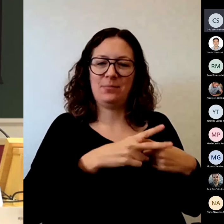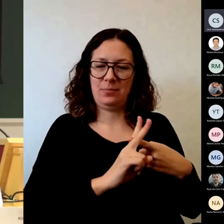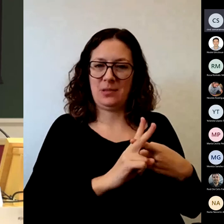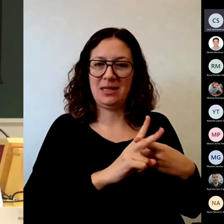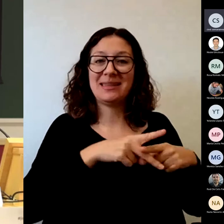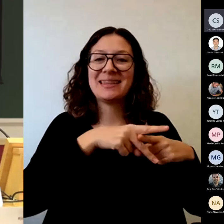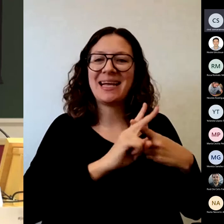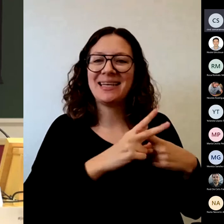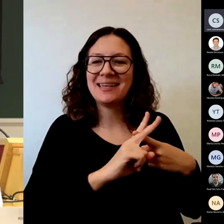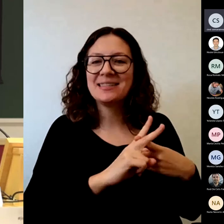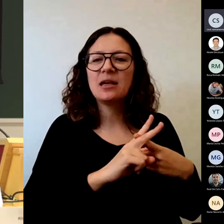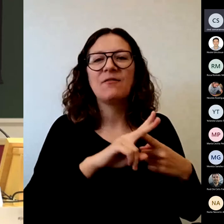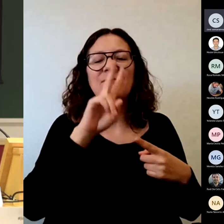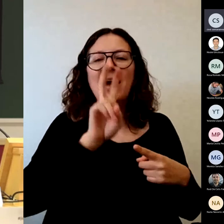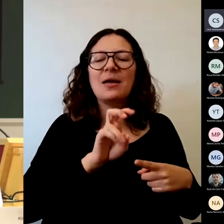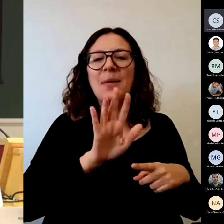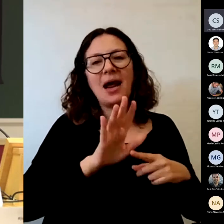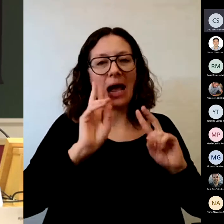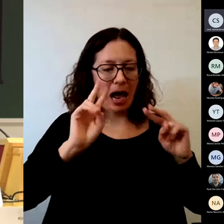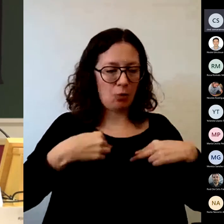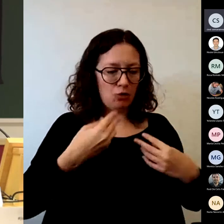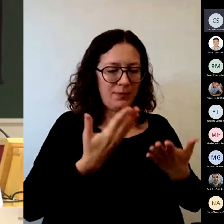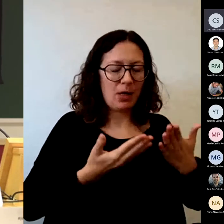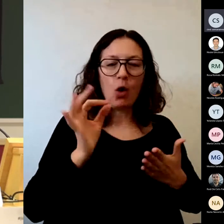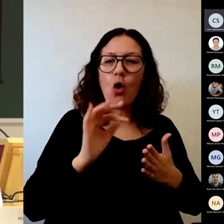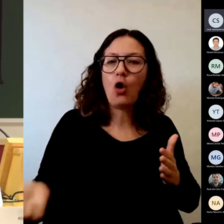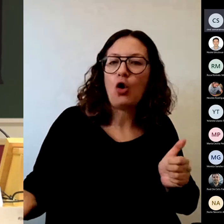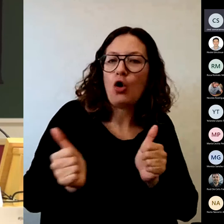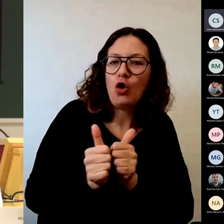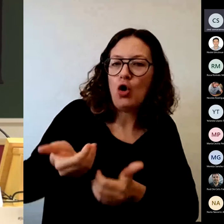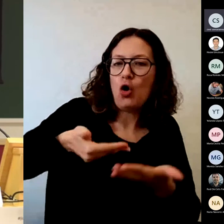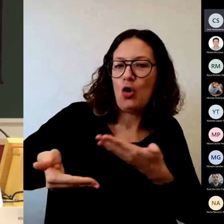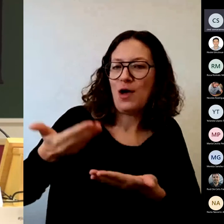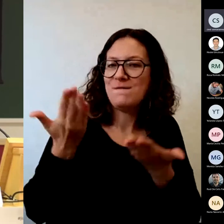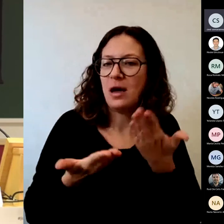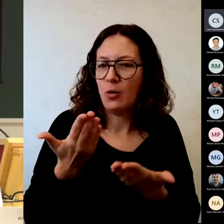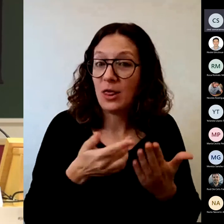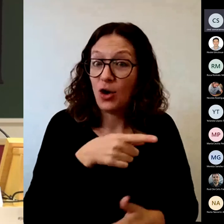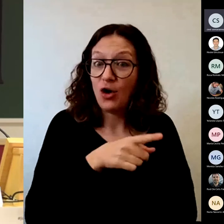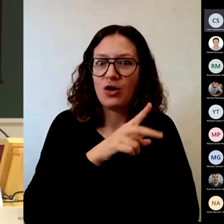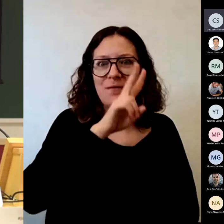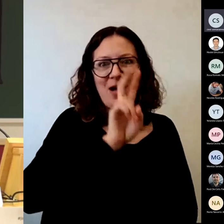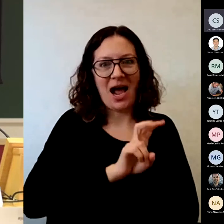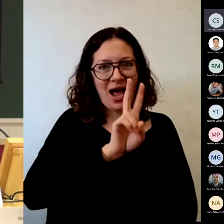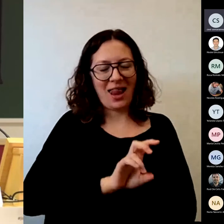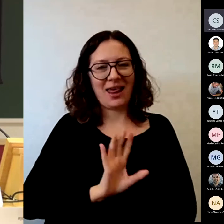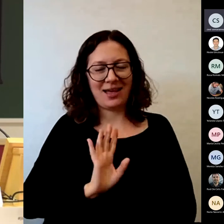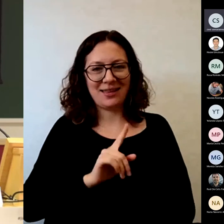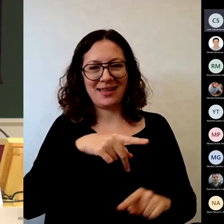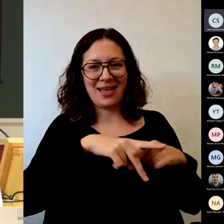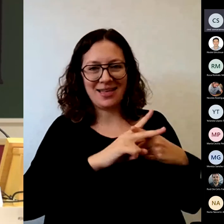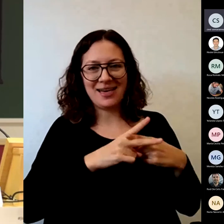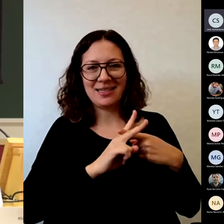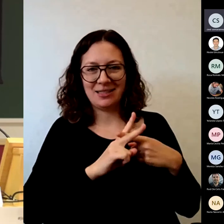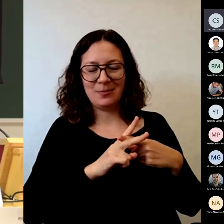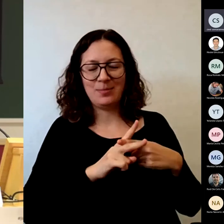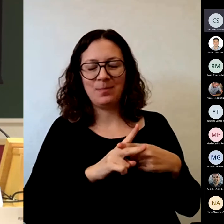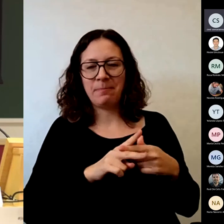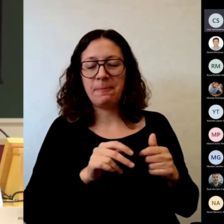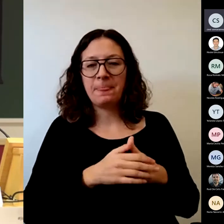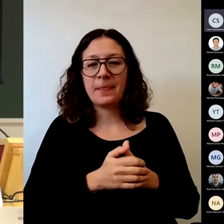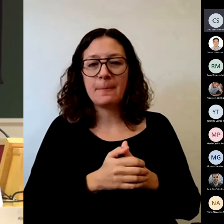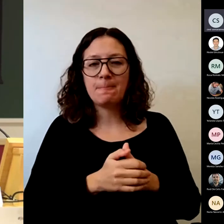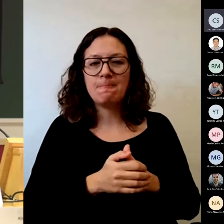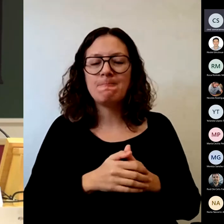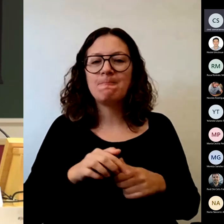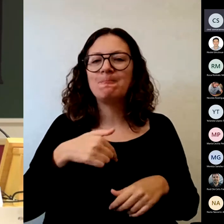-evaluación importantes yo creo que la idea fundamental o el